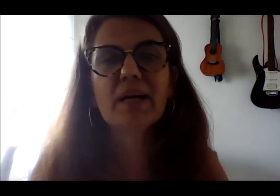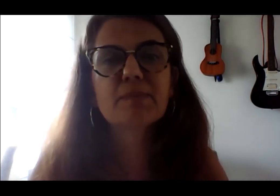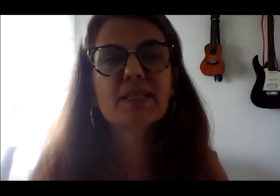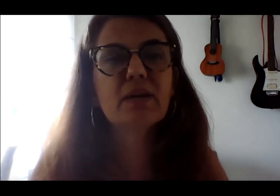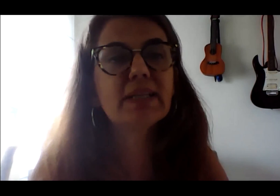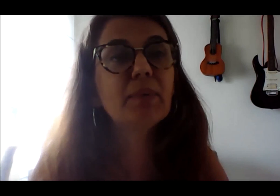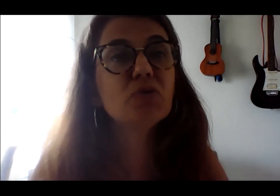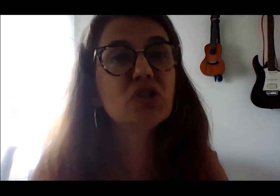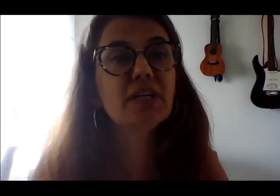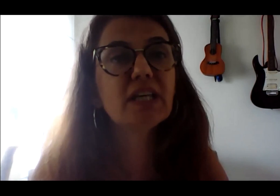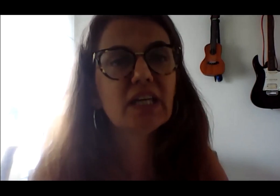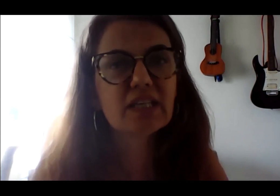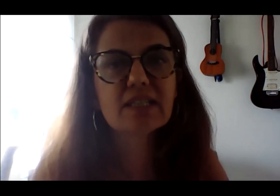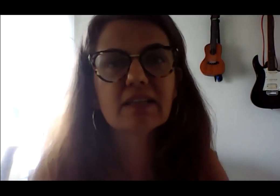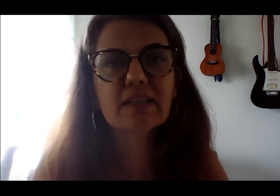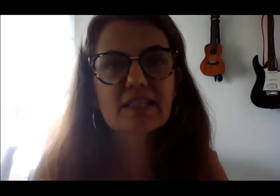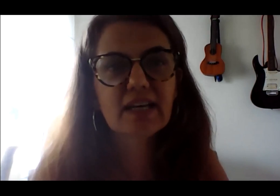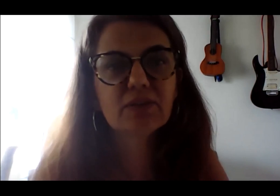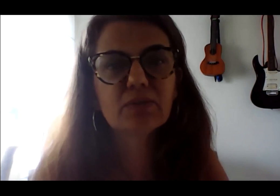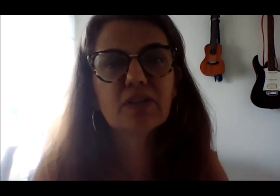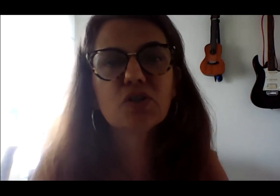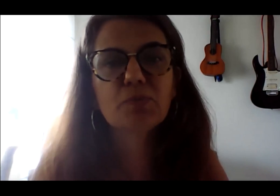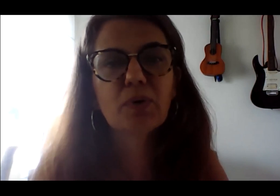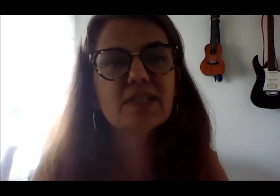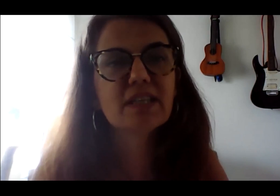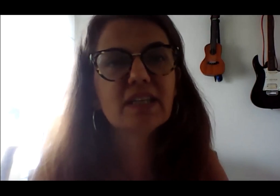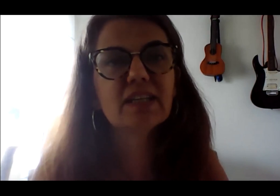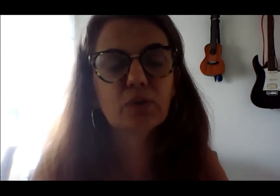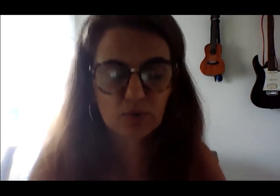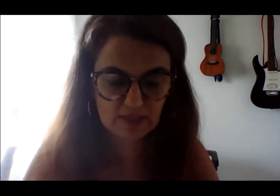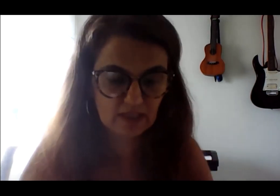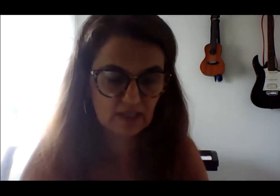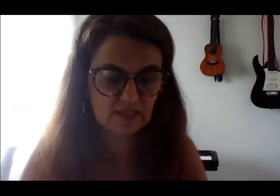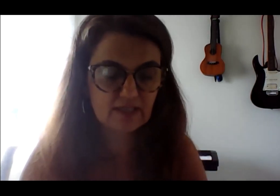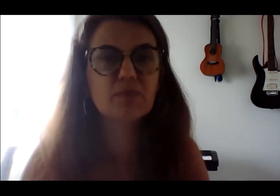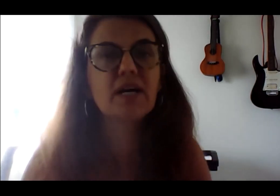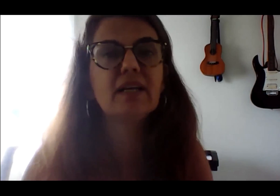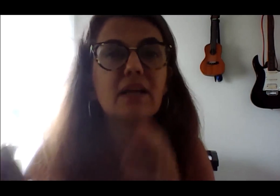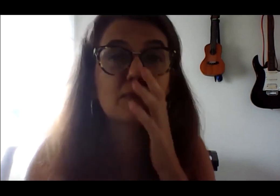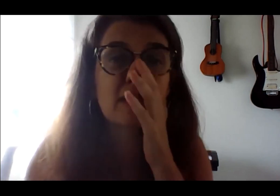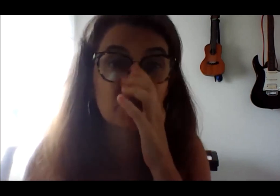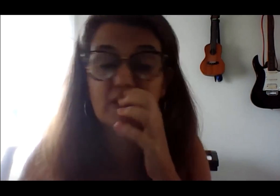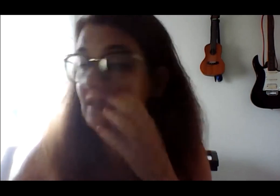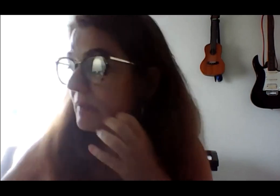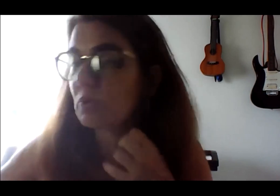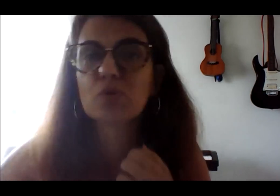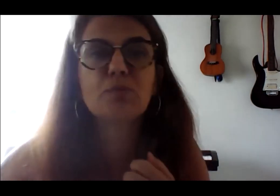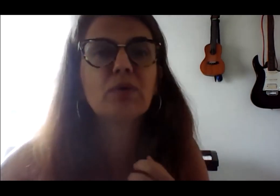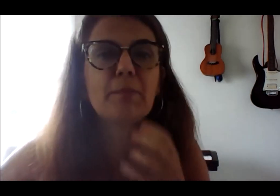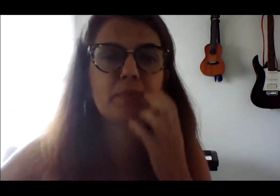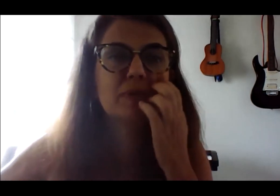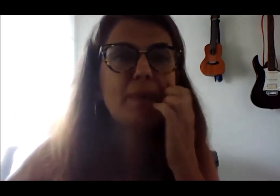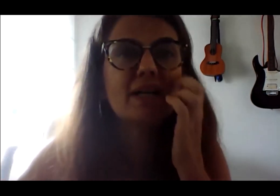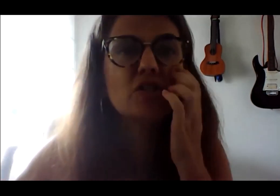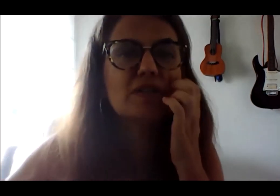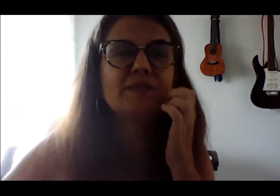a participação até meio-dia e 15, tá certo? A gente pode seguir até 12 e 15, temos aí, então, cerca de 30 minutos